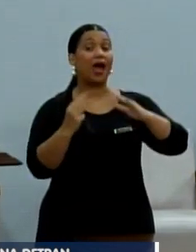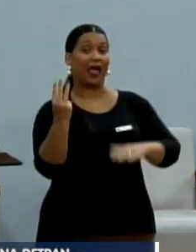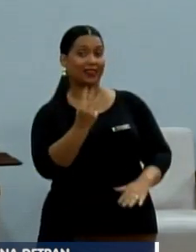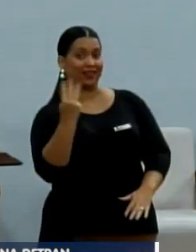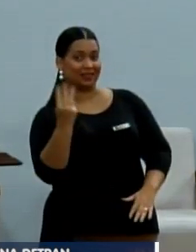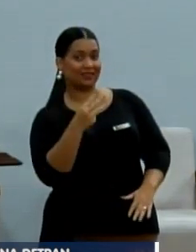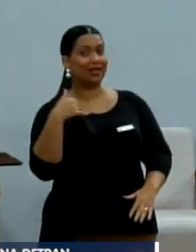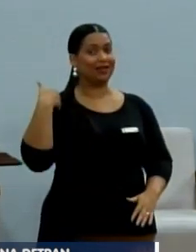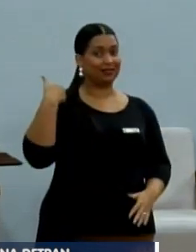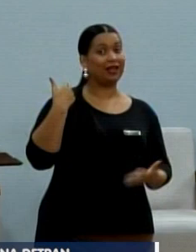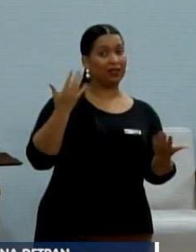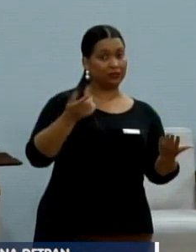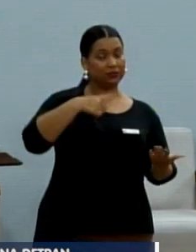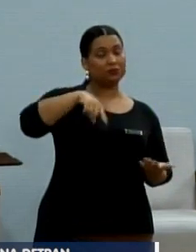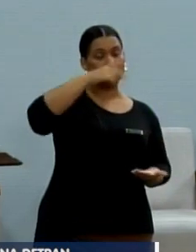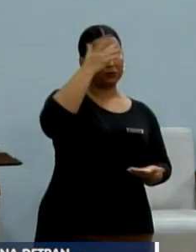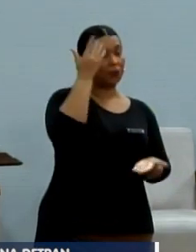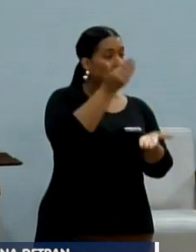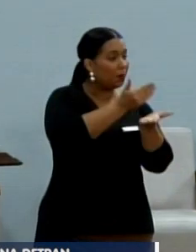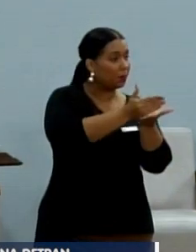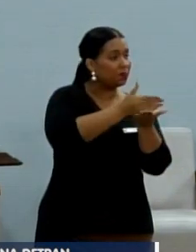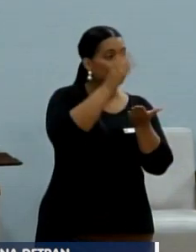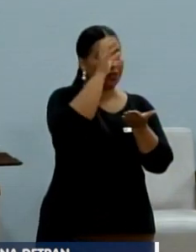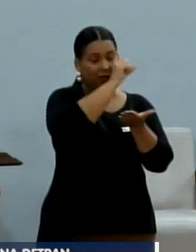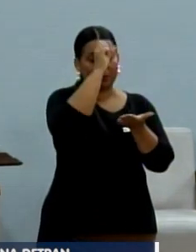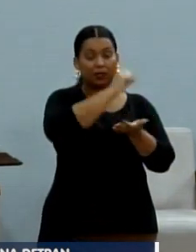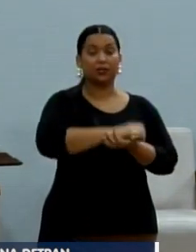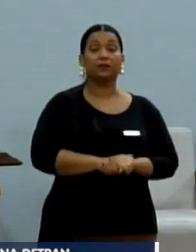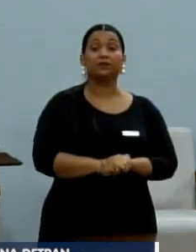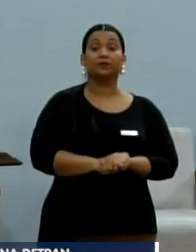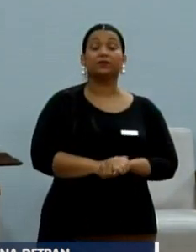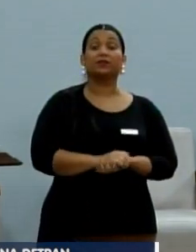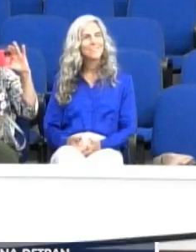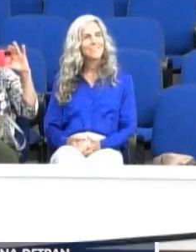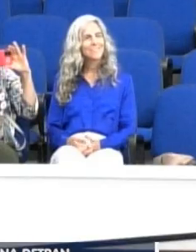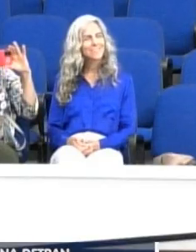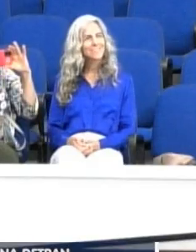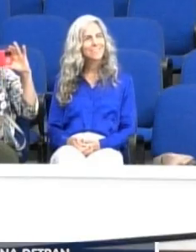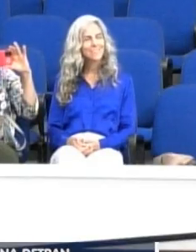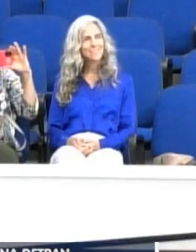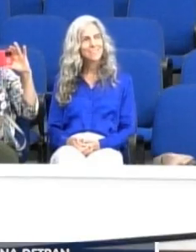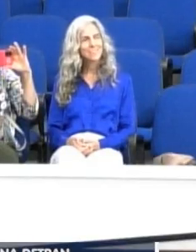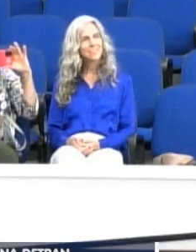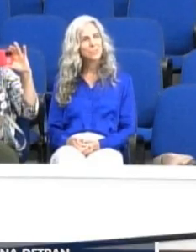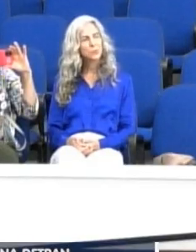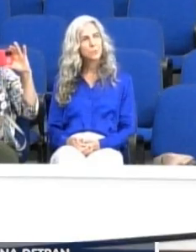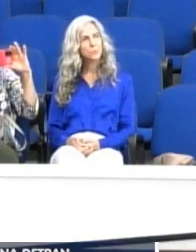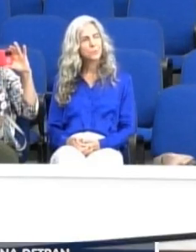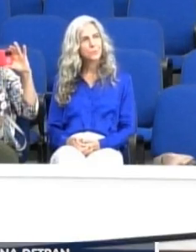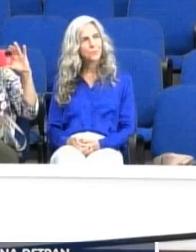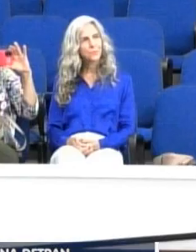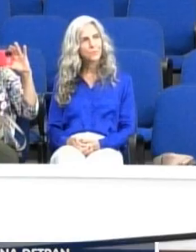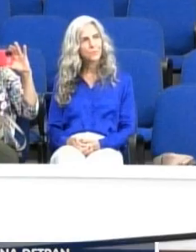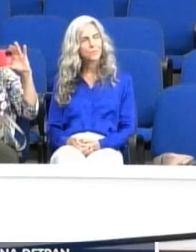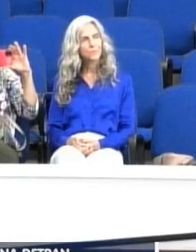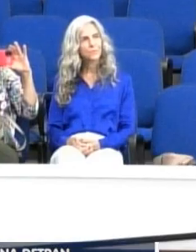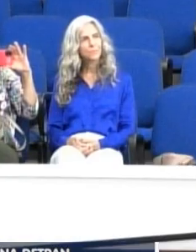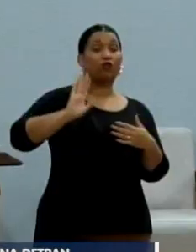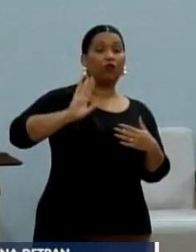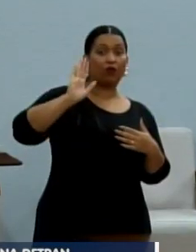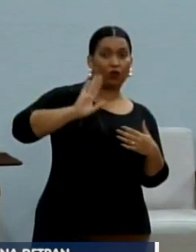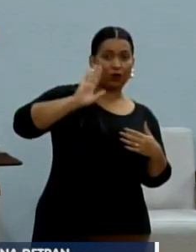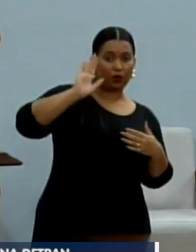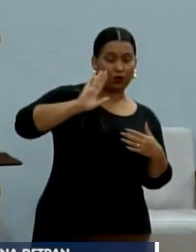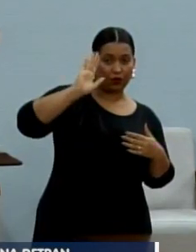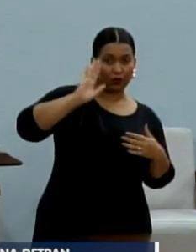aqui que estão na hora já de dançar esse passinho. Quero destacar que Ediceia dá essas aulas de forma voluntária no projeto nosso,